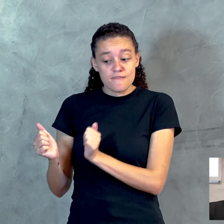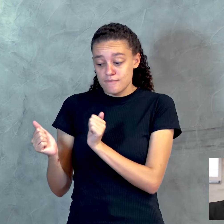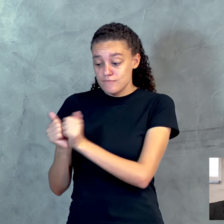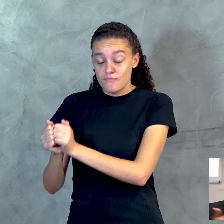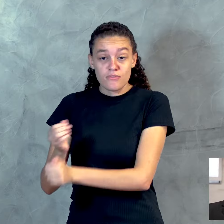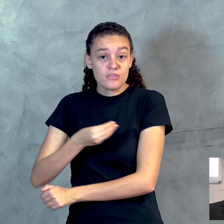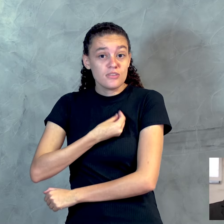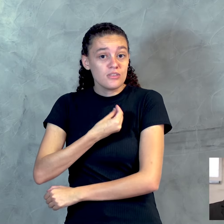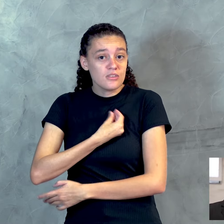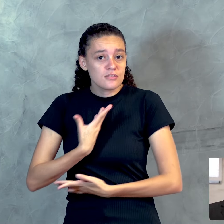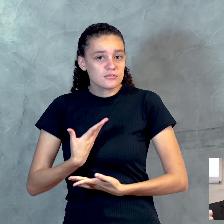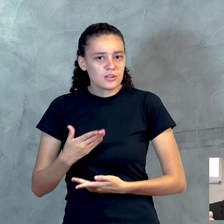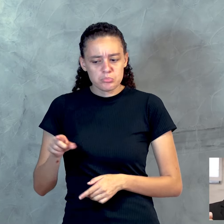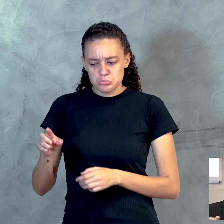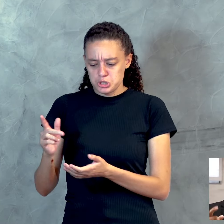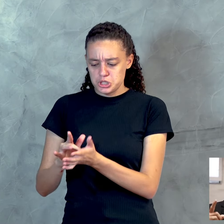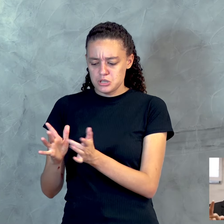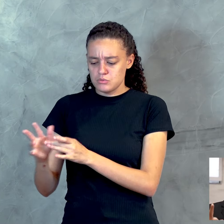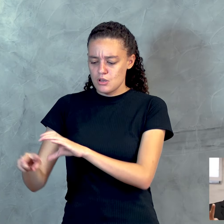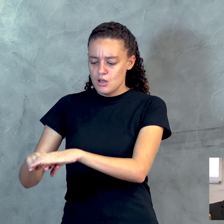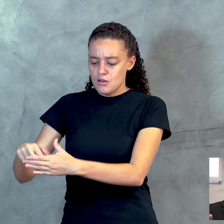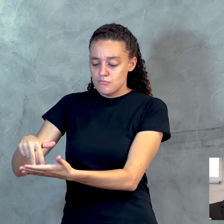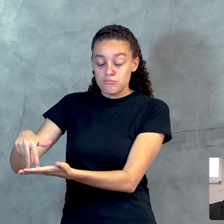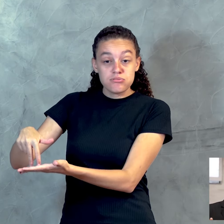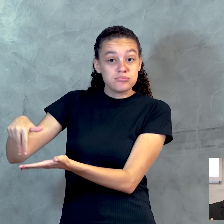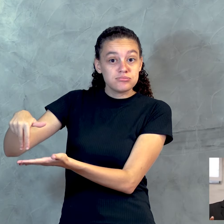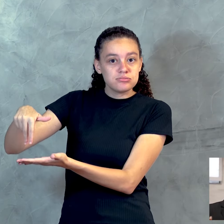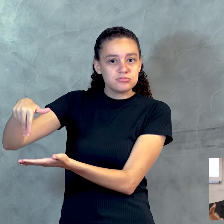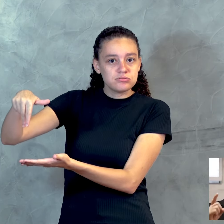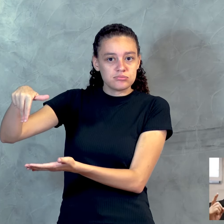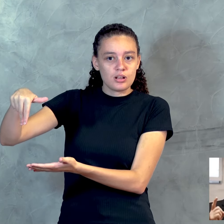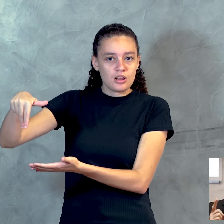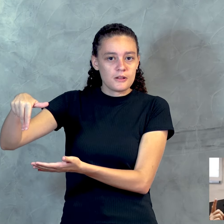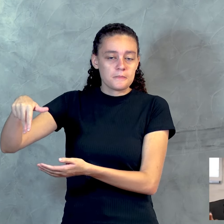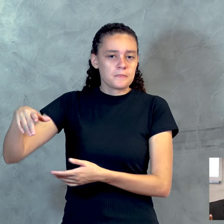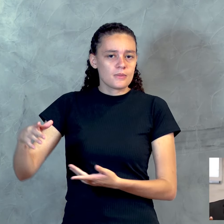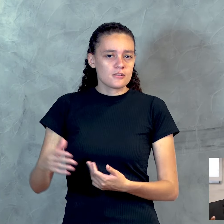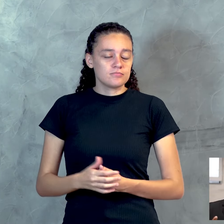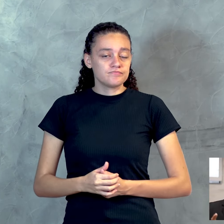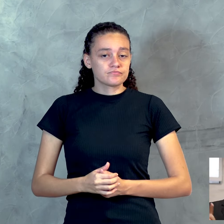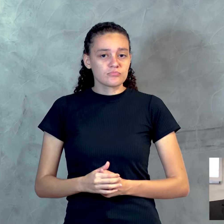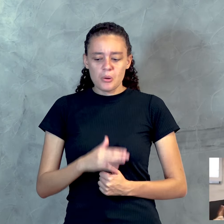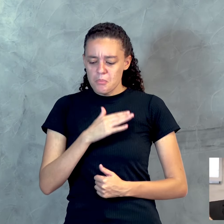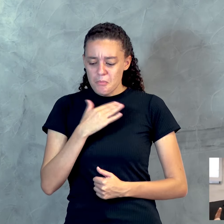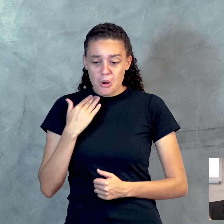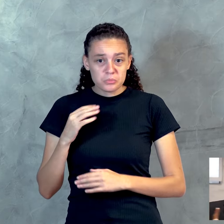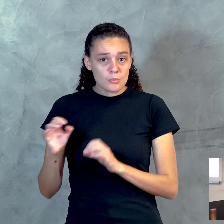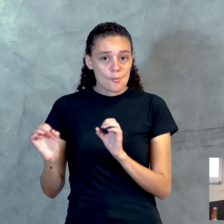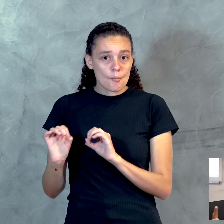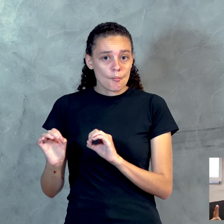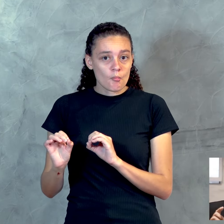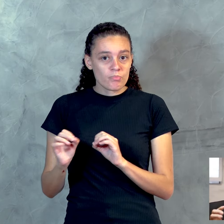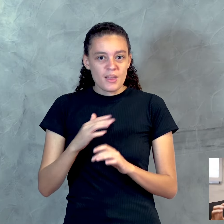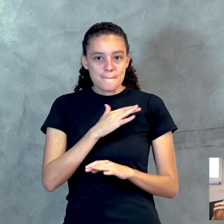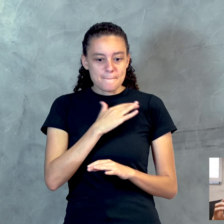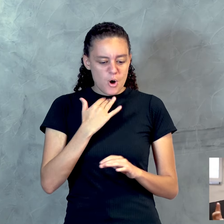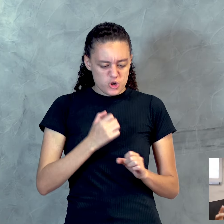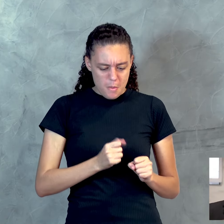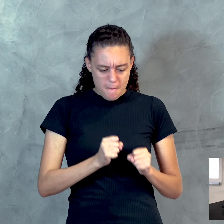E sabendo que havendo Cristo ressuscitado dos mortos, já não morre, a morte não terá mais domínio